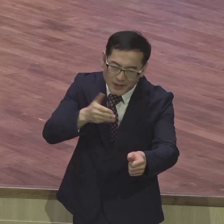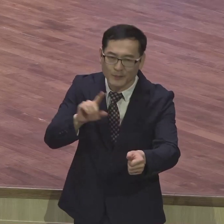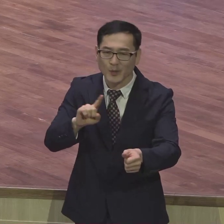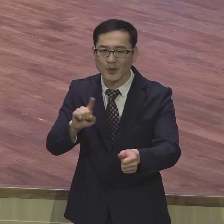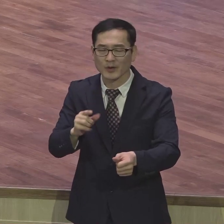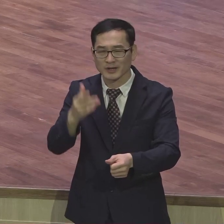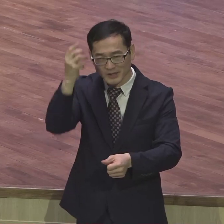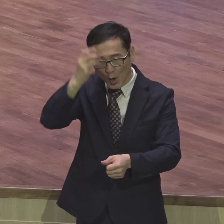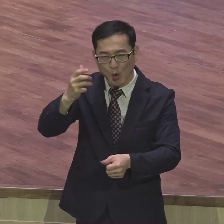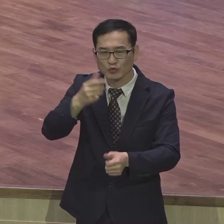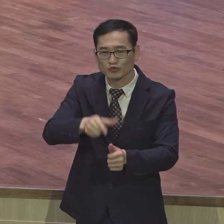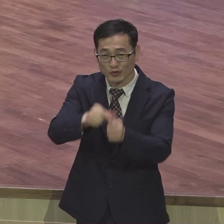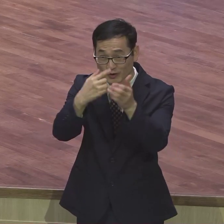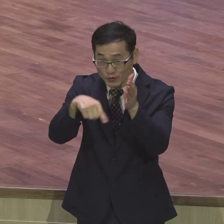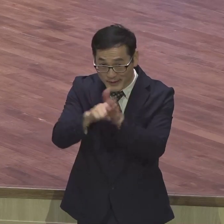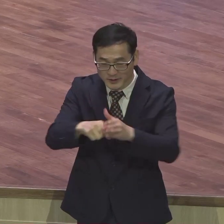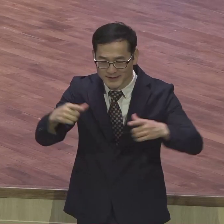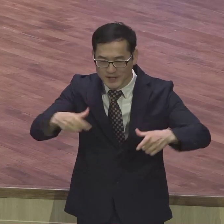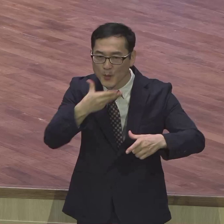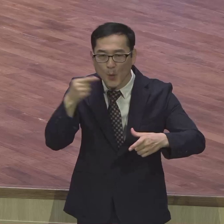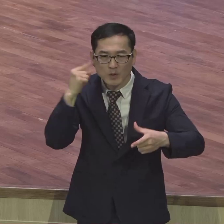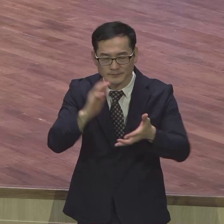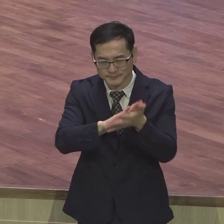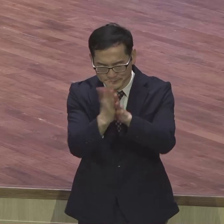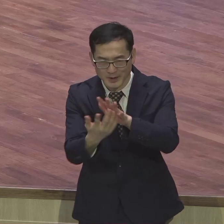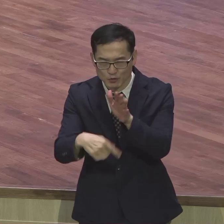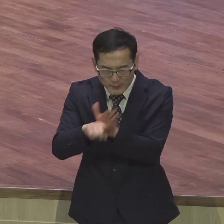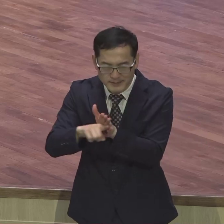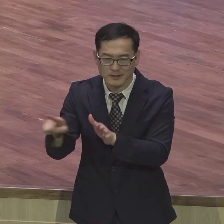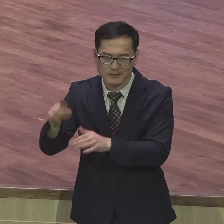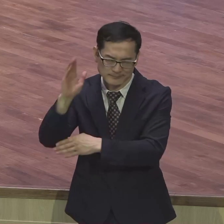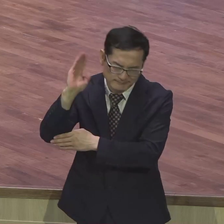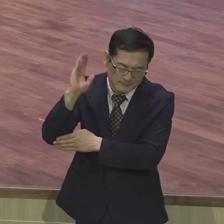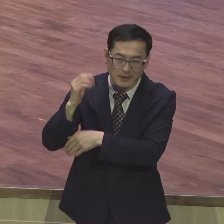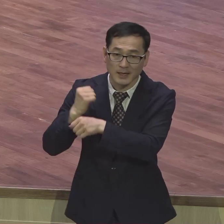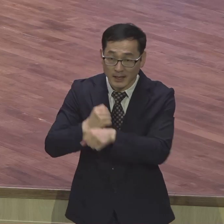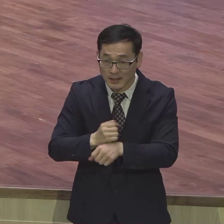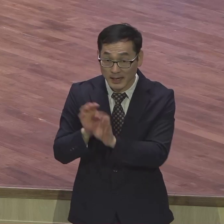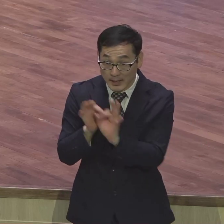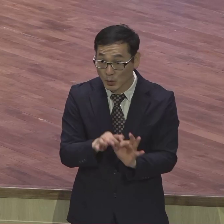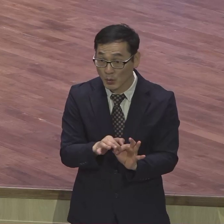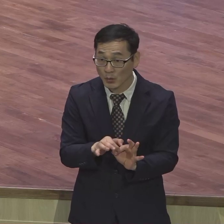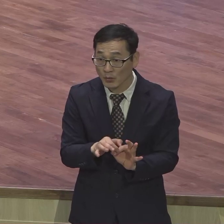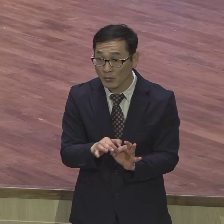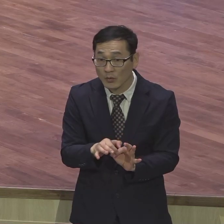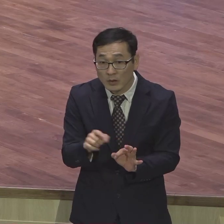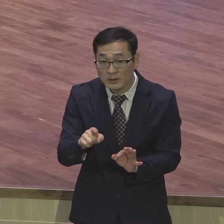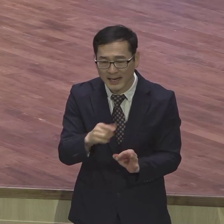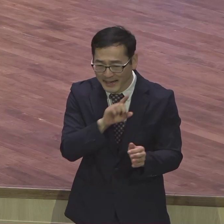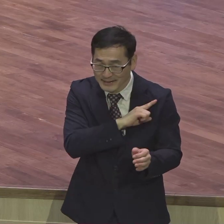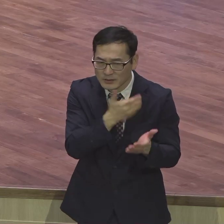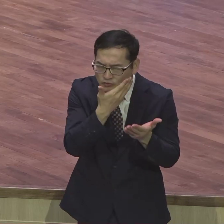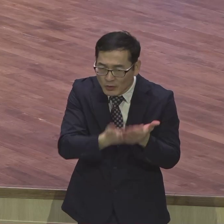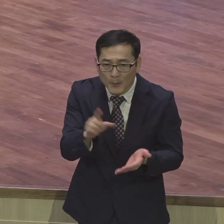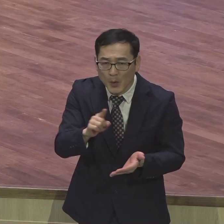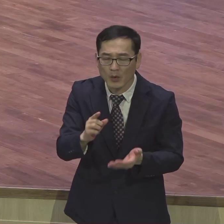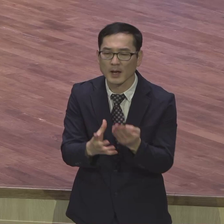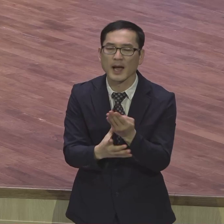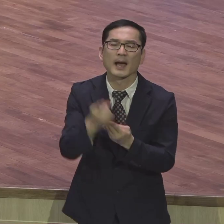지역 복음을 위해서 가장 중요한 것은 원리스를 이루어라 하나가 되게 하라 오늘 말씀을 통해서 영혼 계절